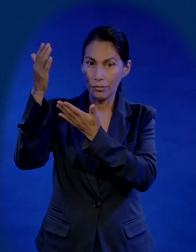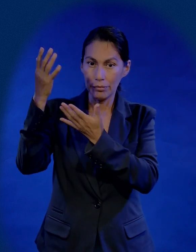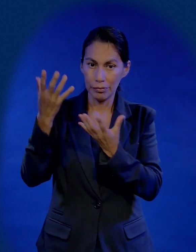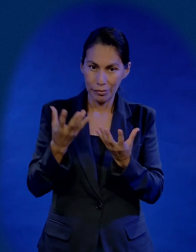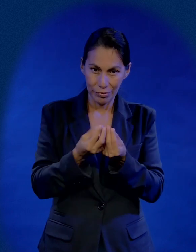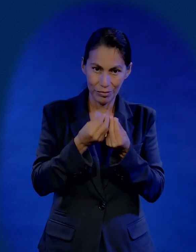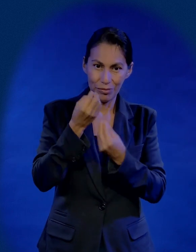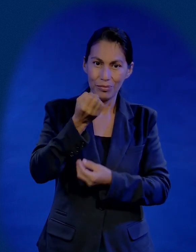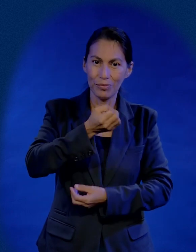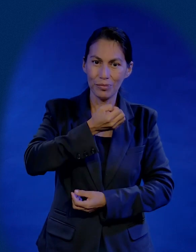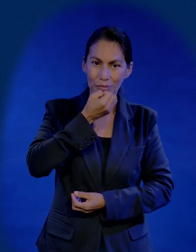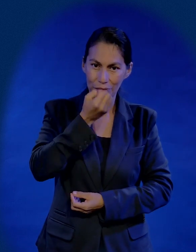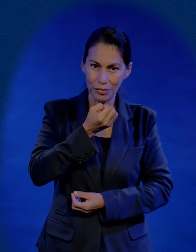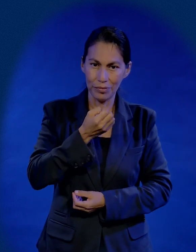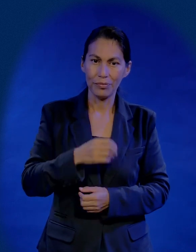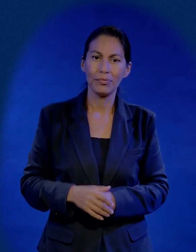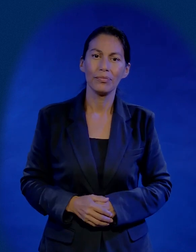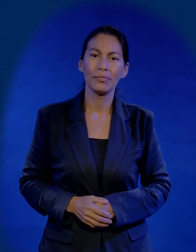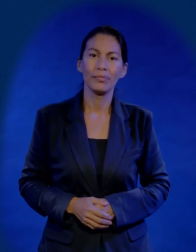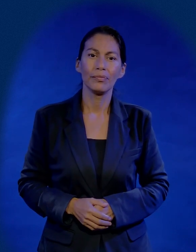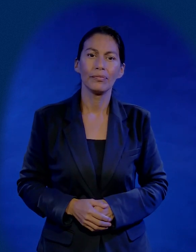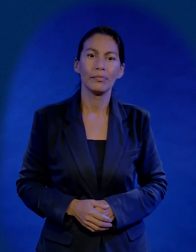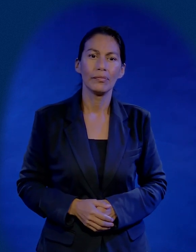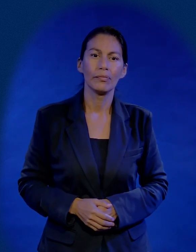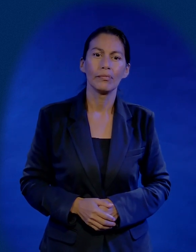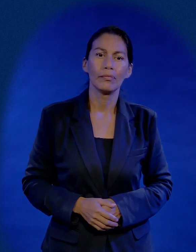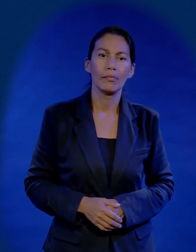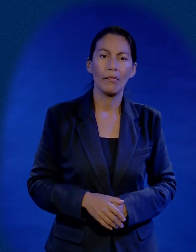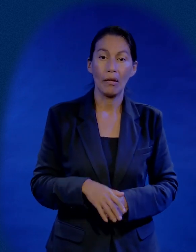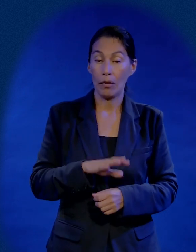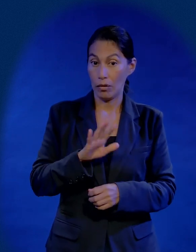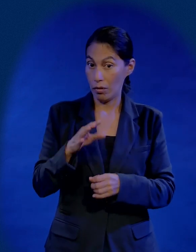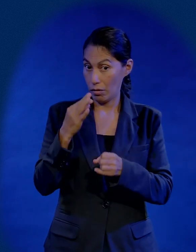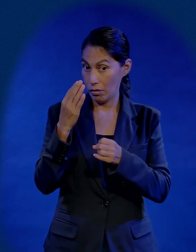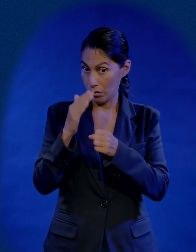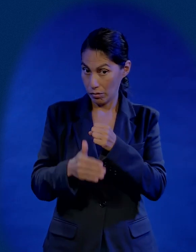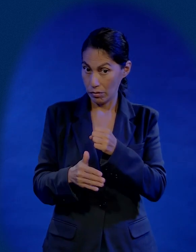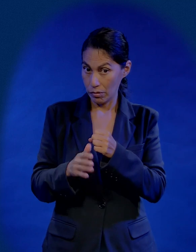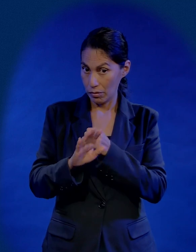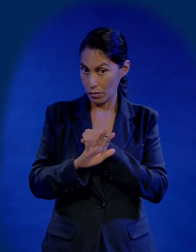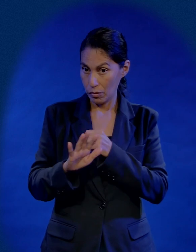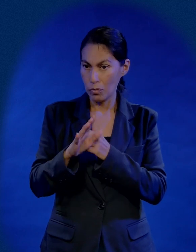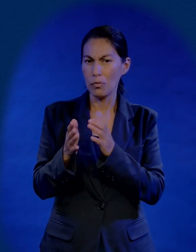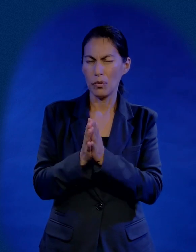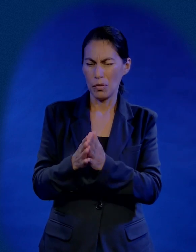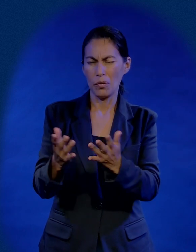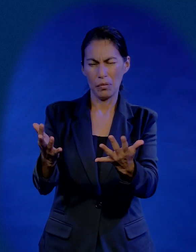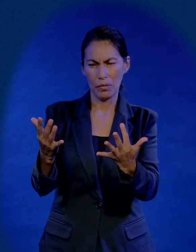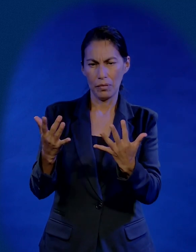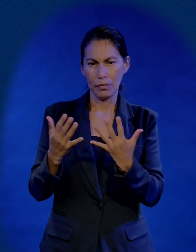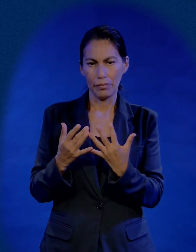gloria a Dios vamos a orar juntos a esas personas yo les ruego vengan con su servidor al final